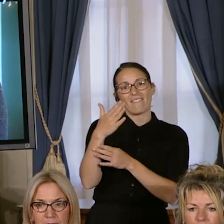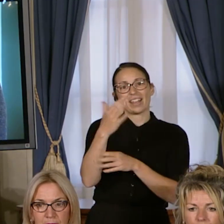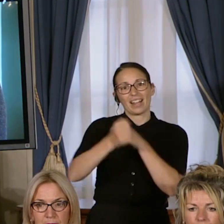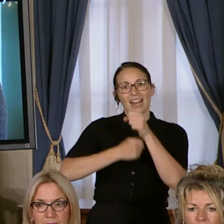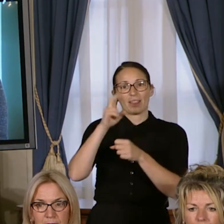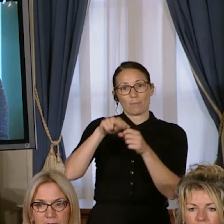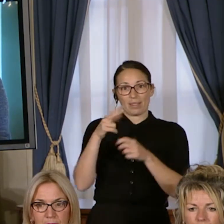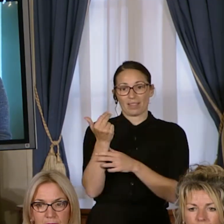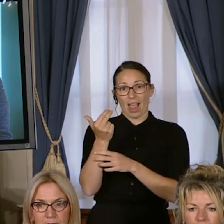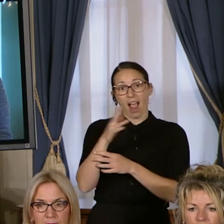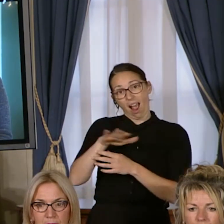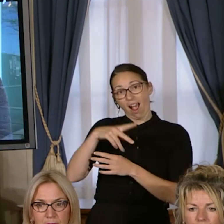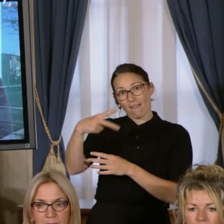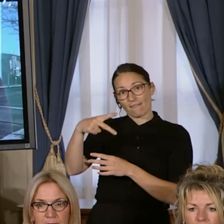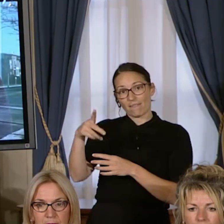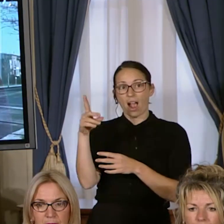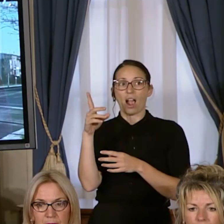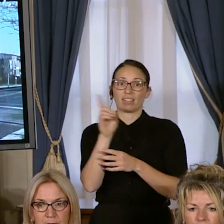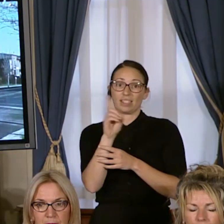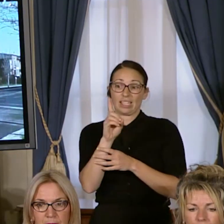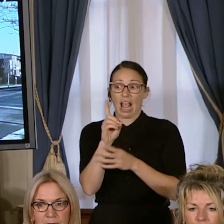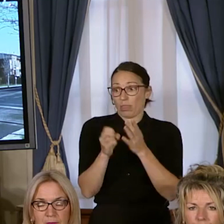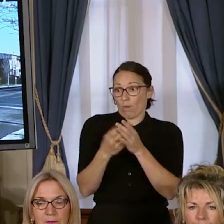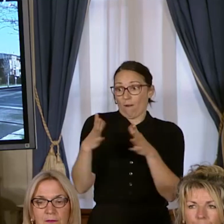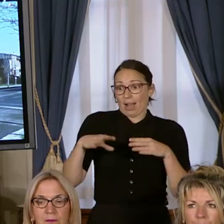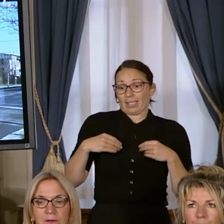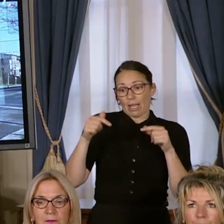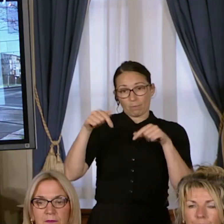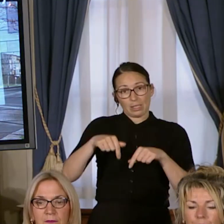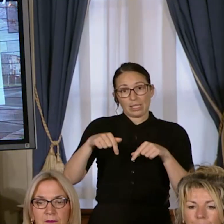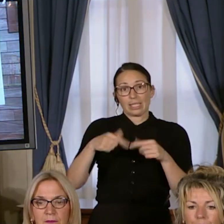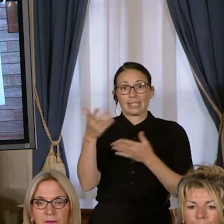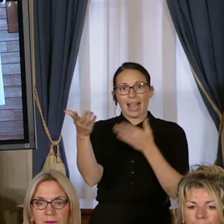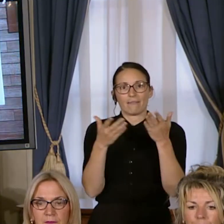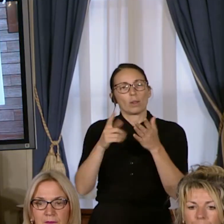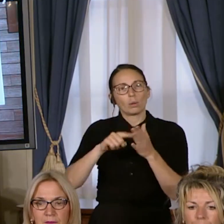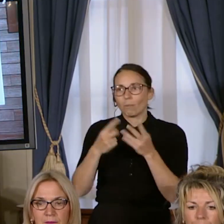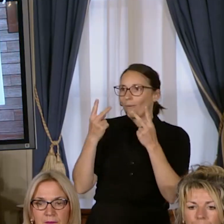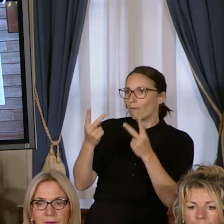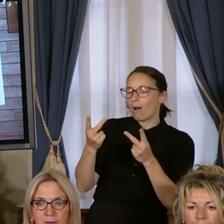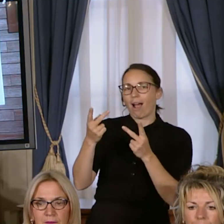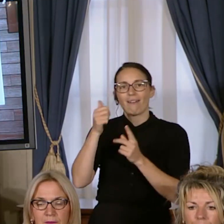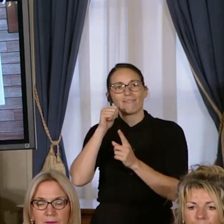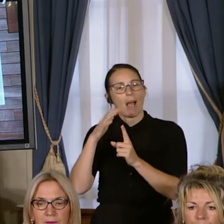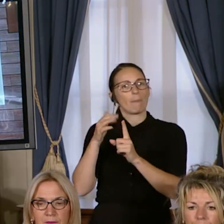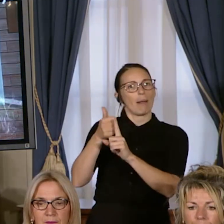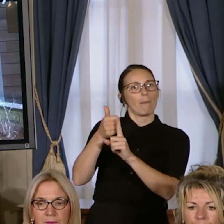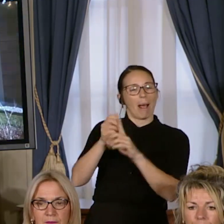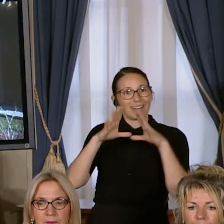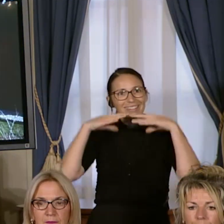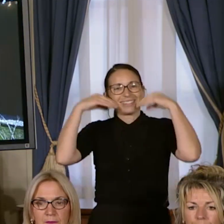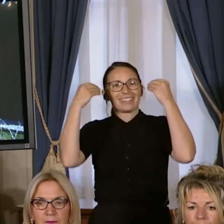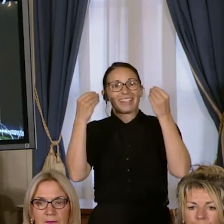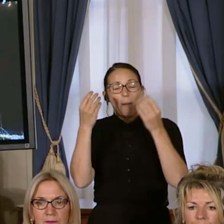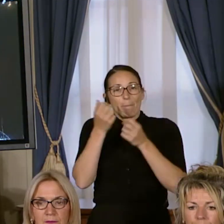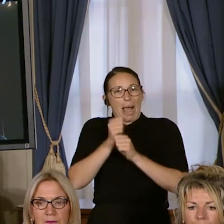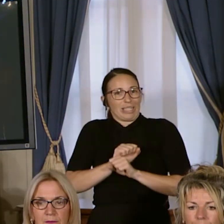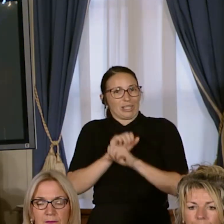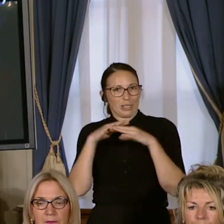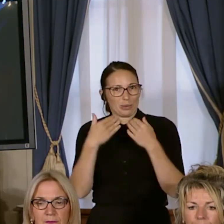Dylan était nouvellement admise à nos services. Dès le début, je trouvais que c'était une femme très pétillante, très passionnée,